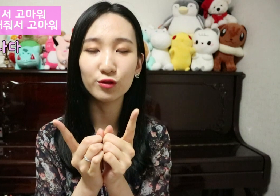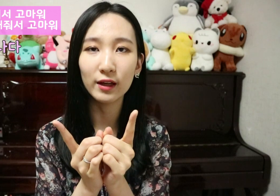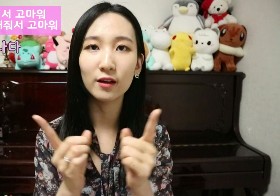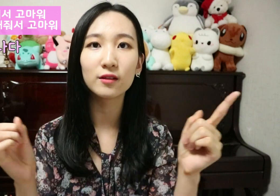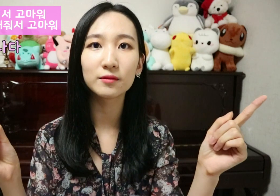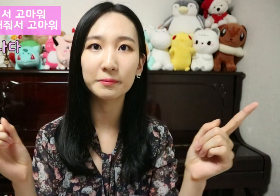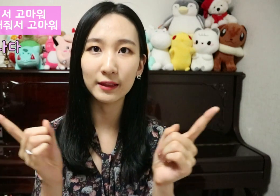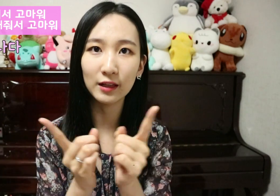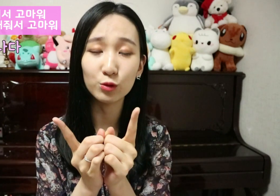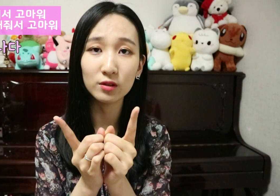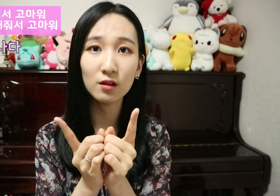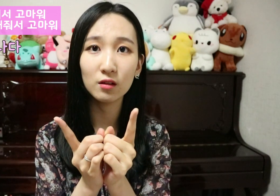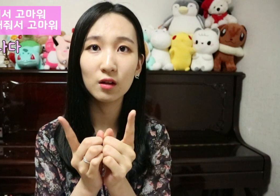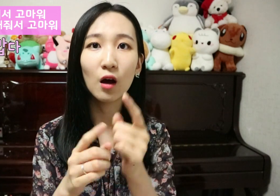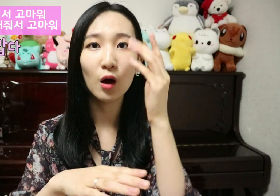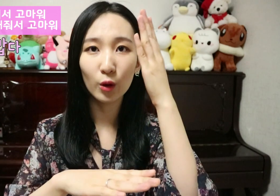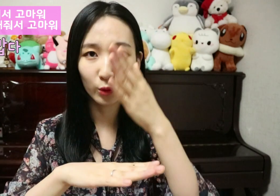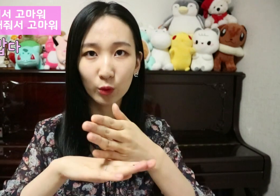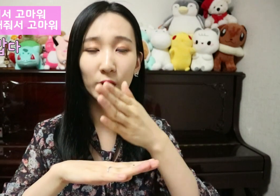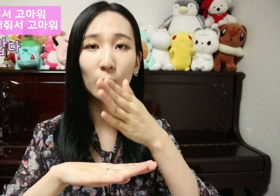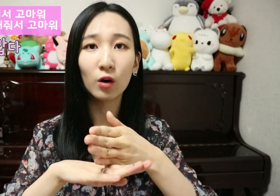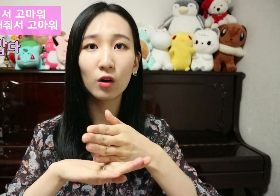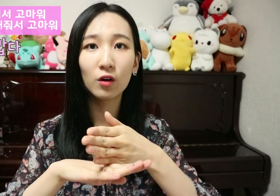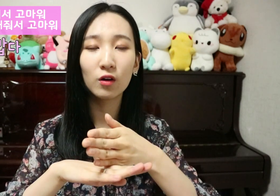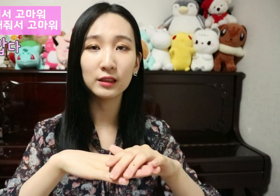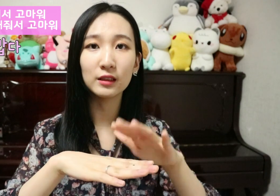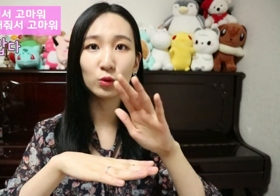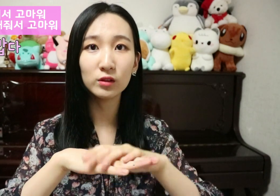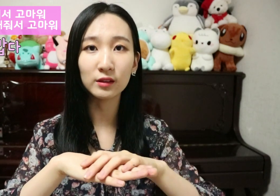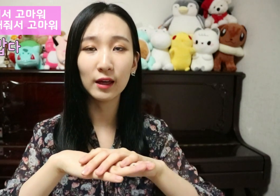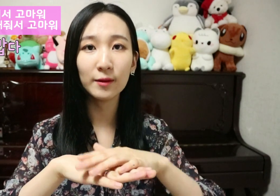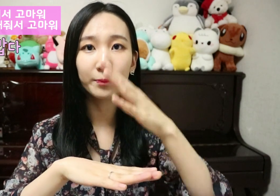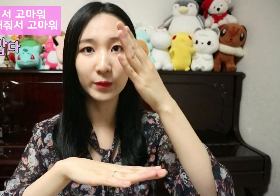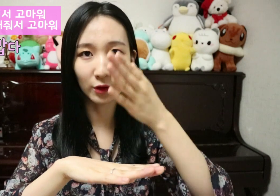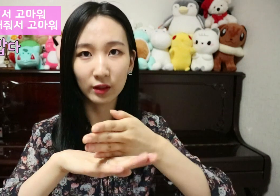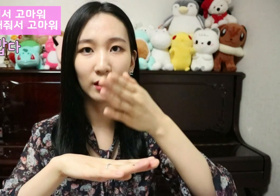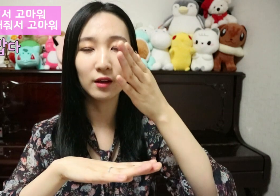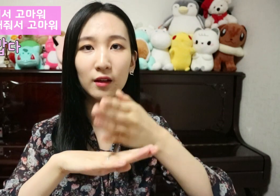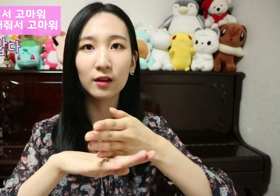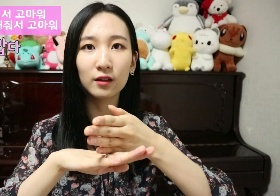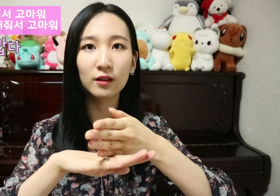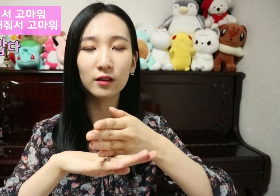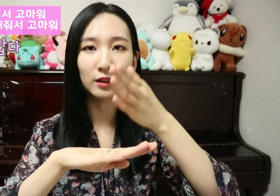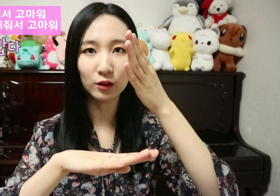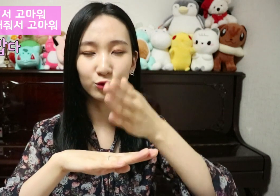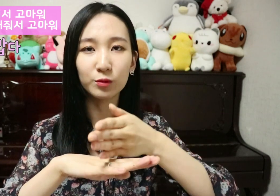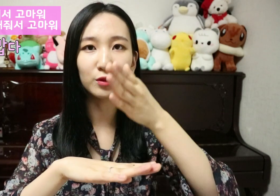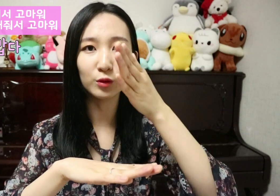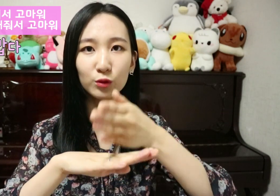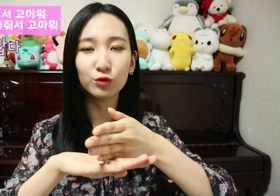소화에요 만나줘서 고마워 이 손등에 이렇게 두 번 정도